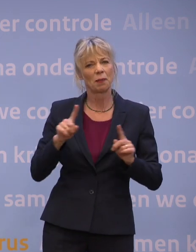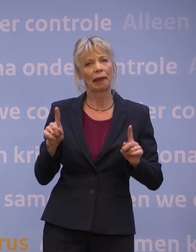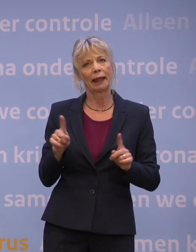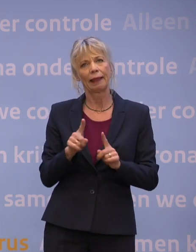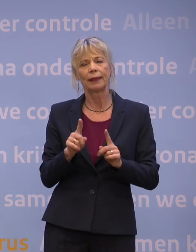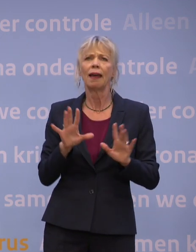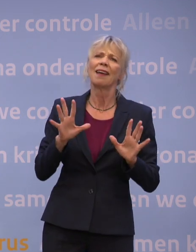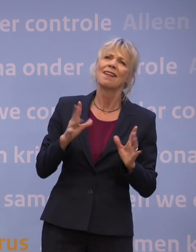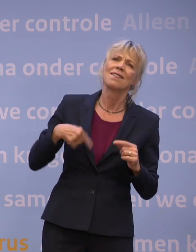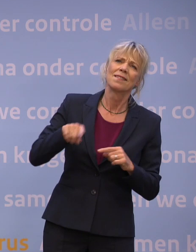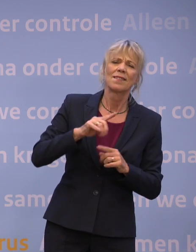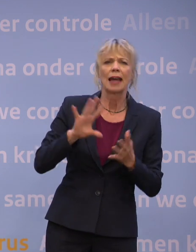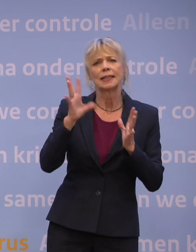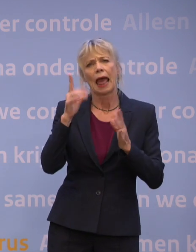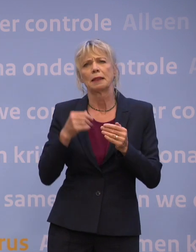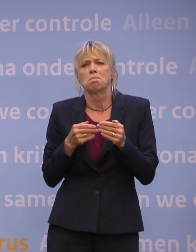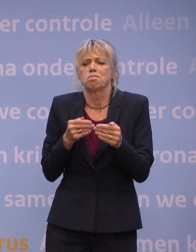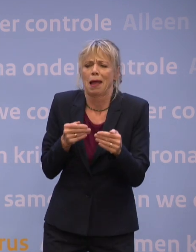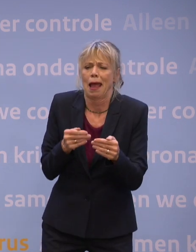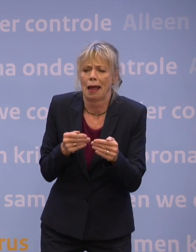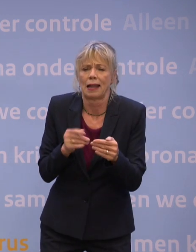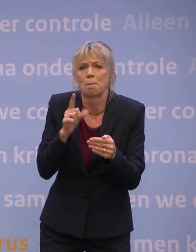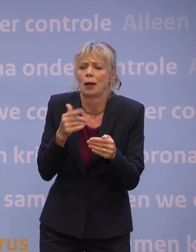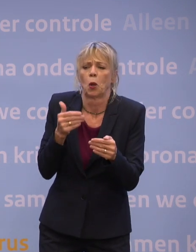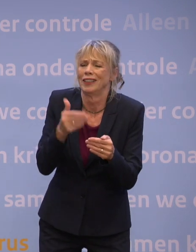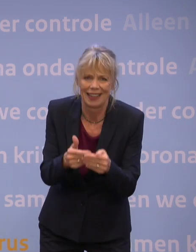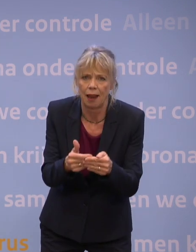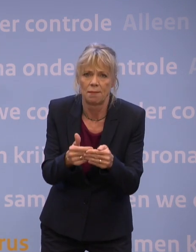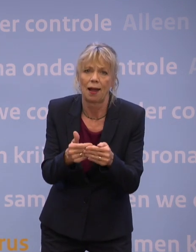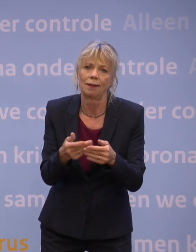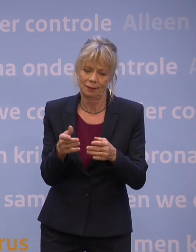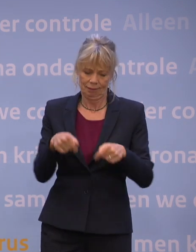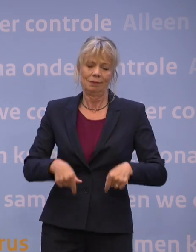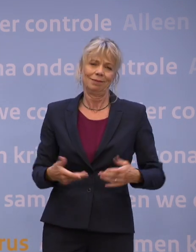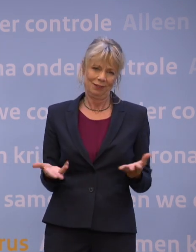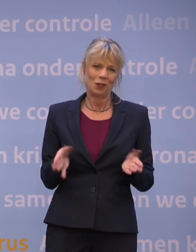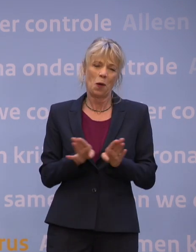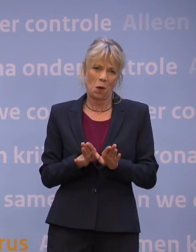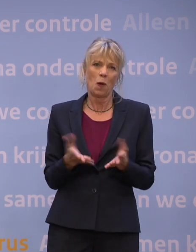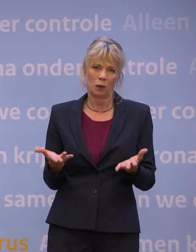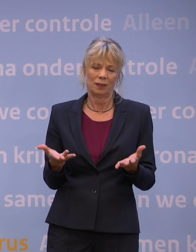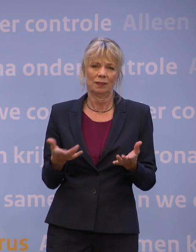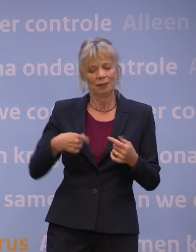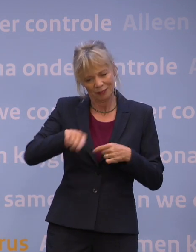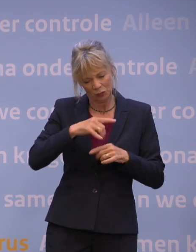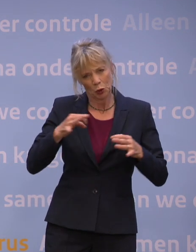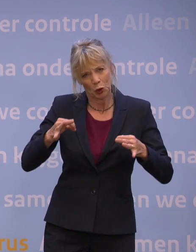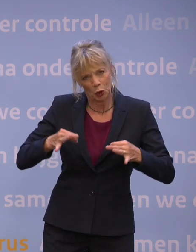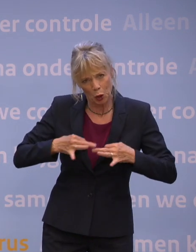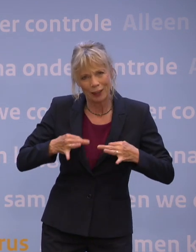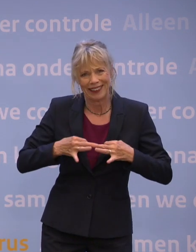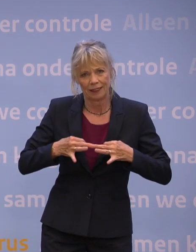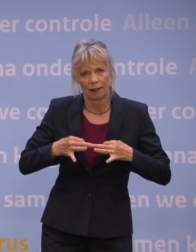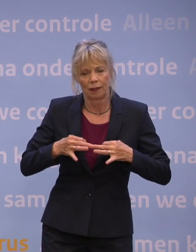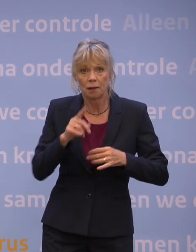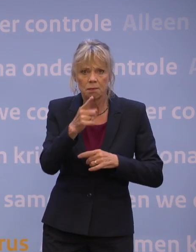zijn er bijna, maar nog niet helemaal. Dus laten we genieten van wat er weer kan, maar laat ons ook voorzichtig